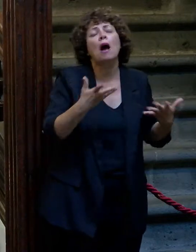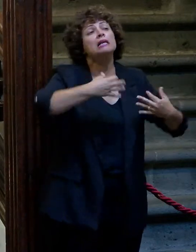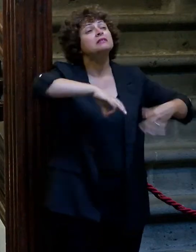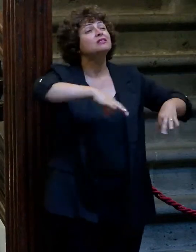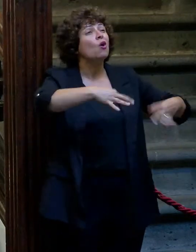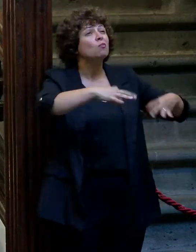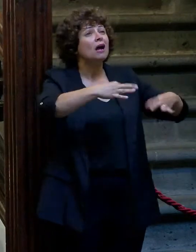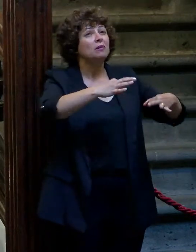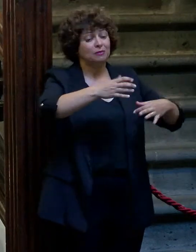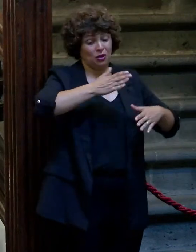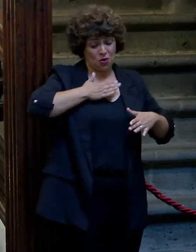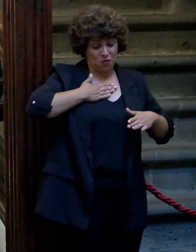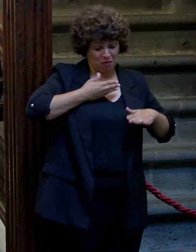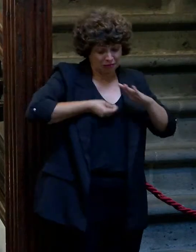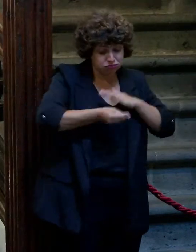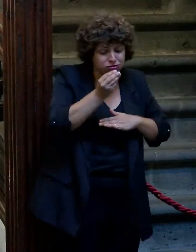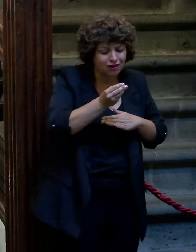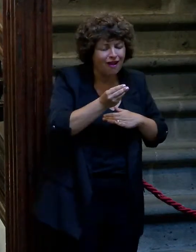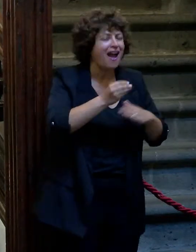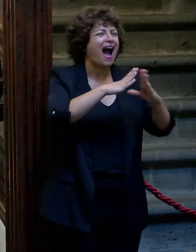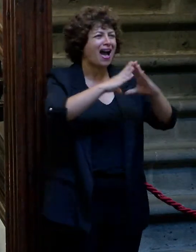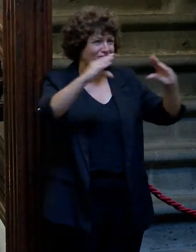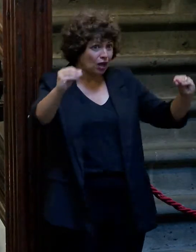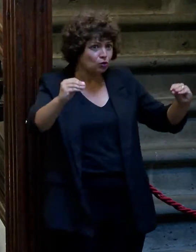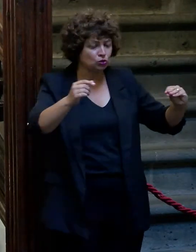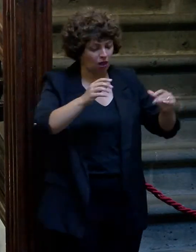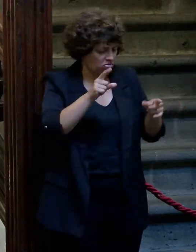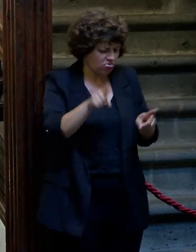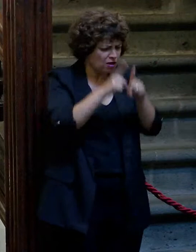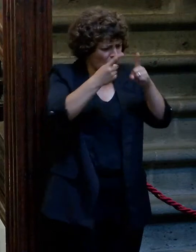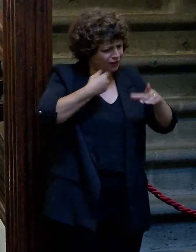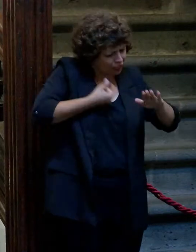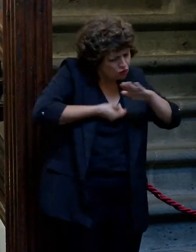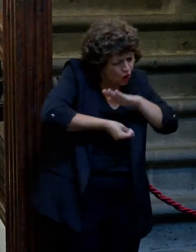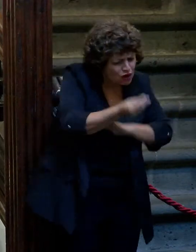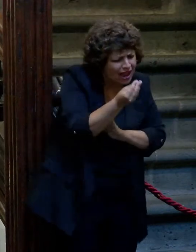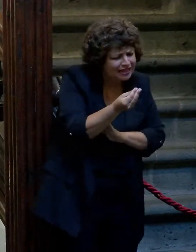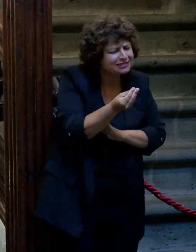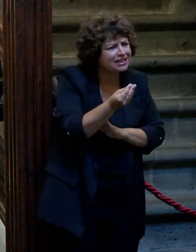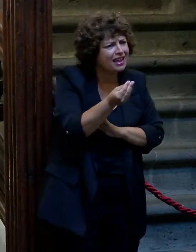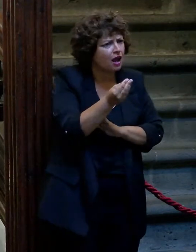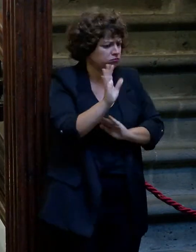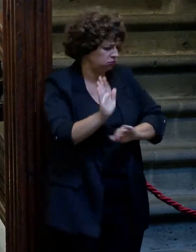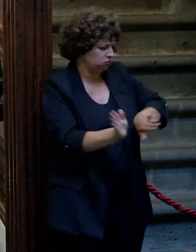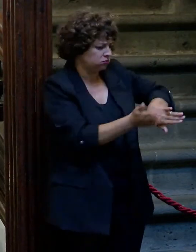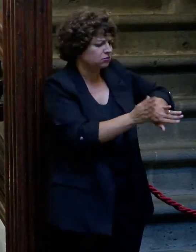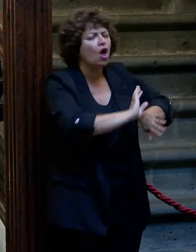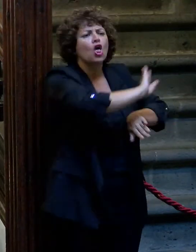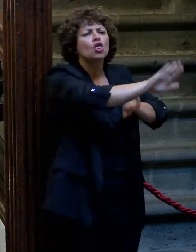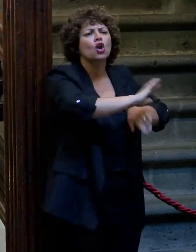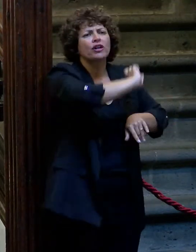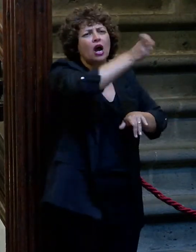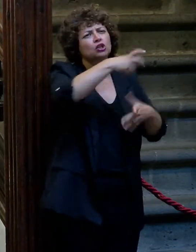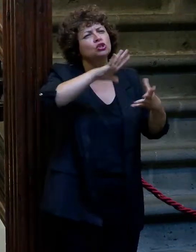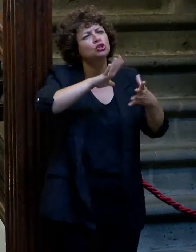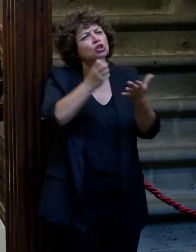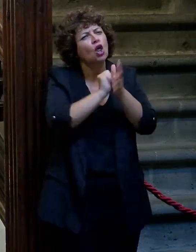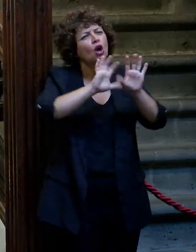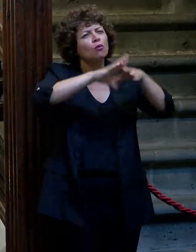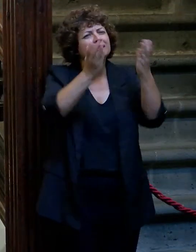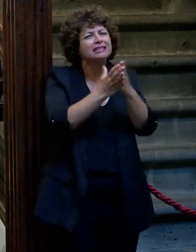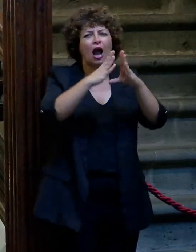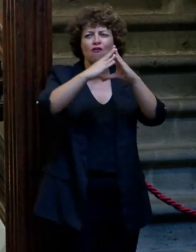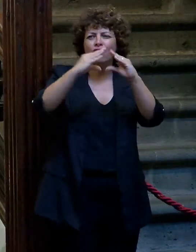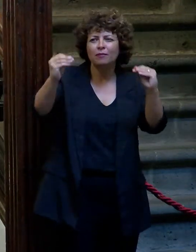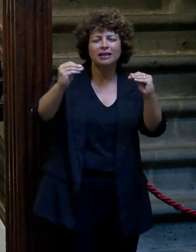normalmente como mis raíces son andalusas, con independencia de que naciera allí, pues todo lo que tiene que ver con el universo flamenco y